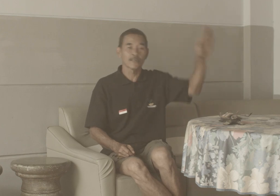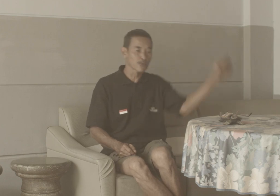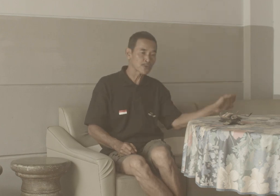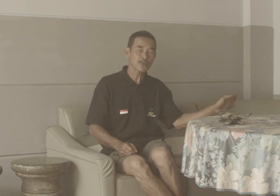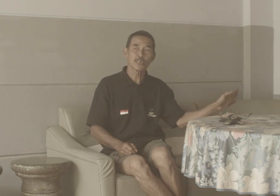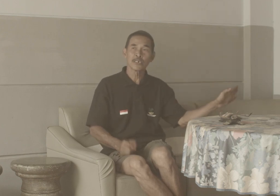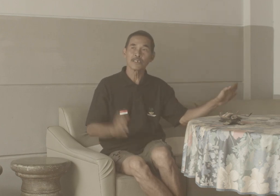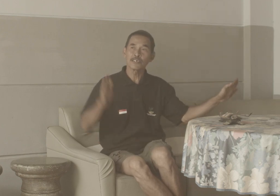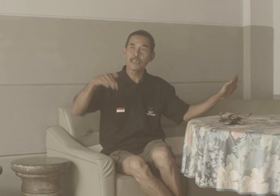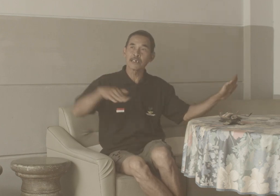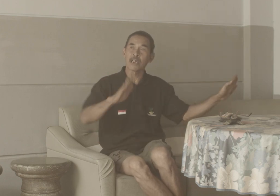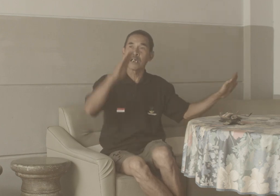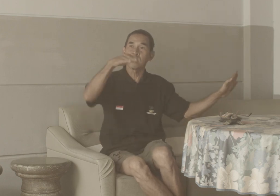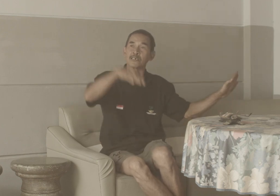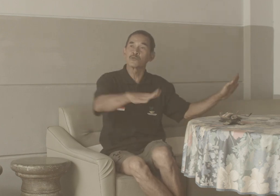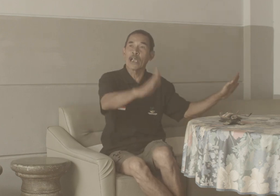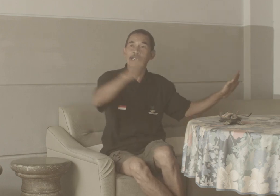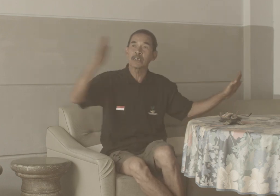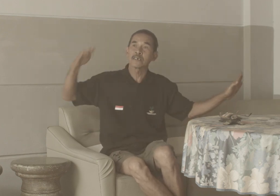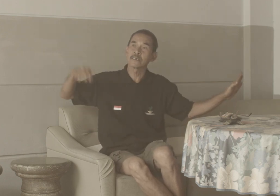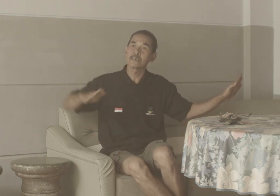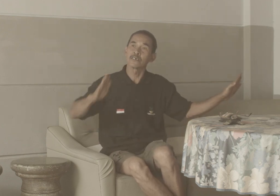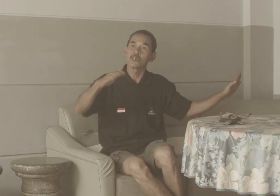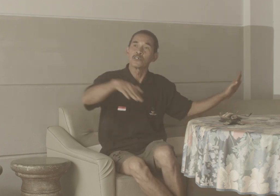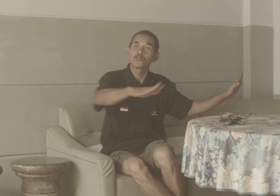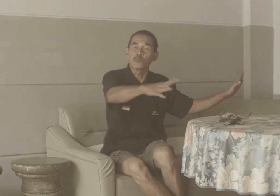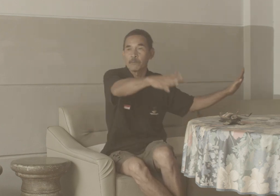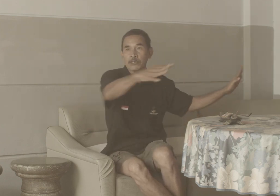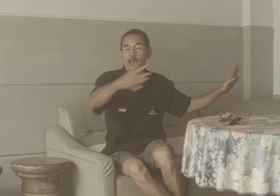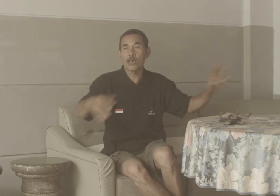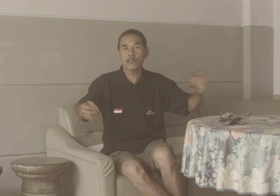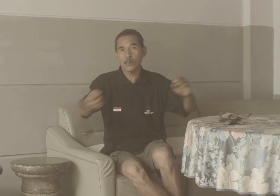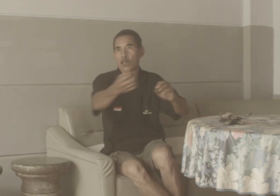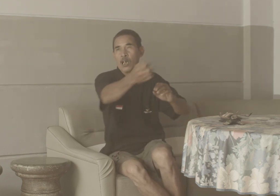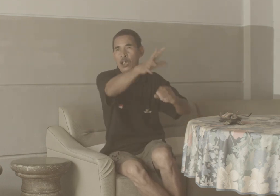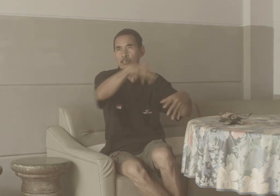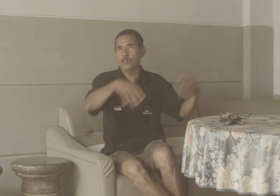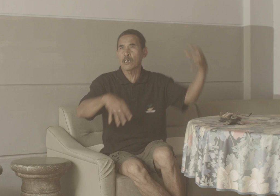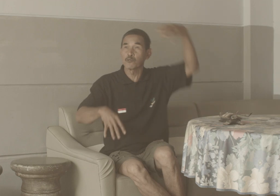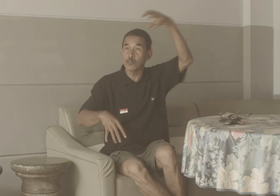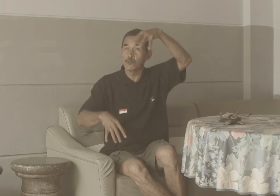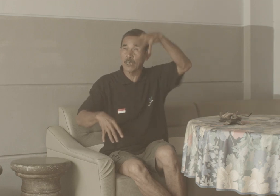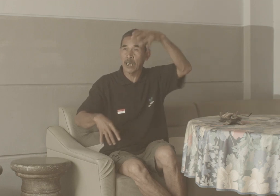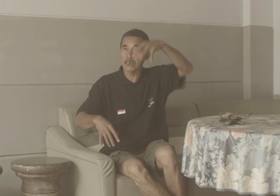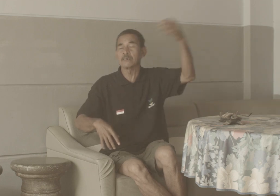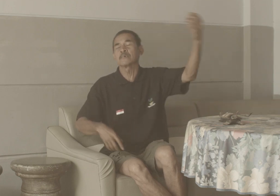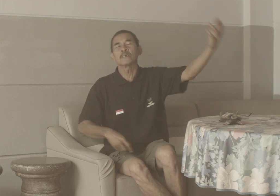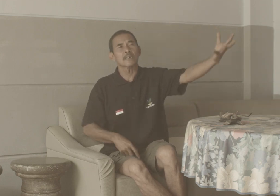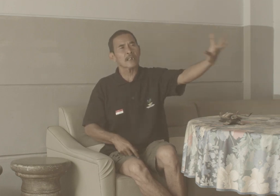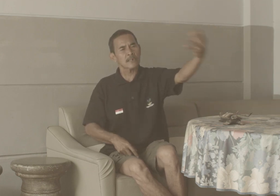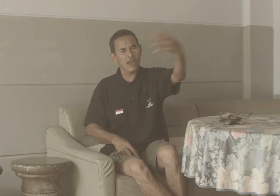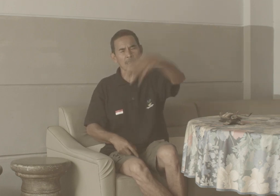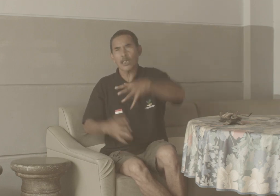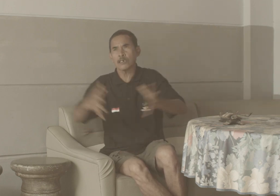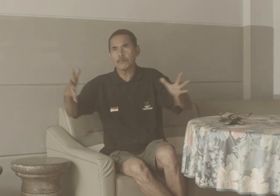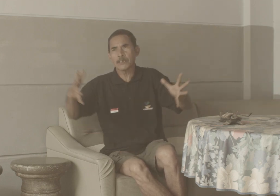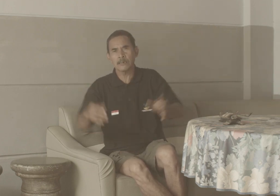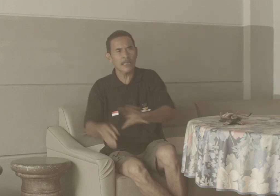Disini ada Sungai Sungai besar Air datang Musim hujan Datang Airnya besar Dia